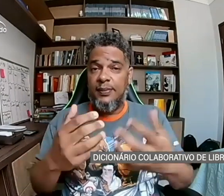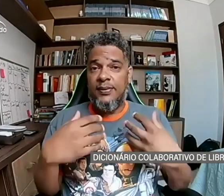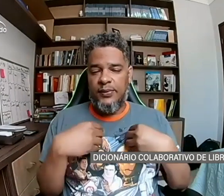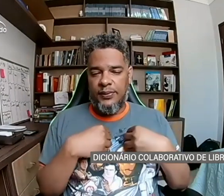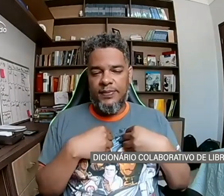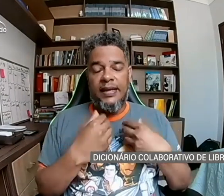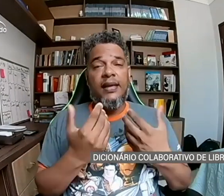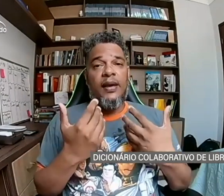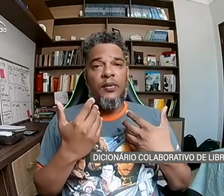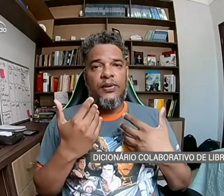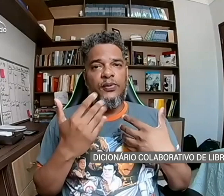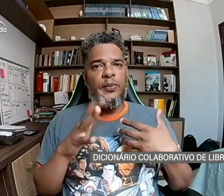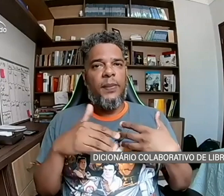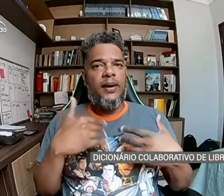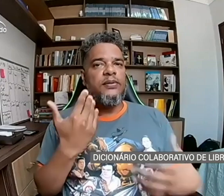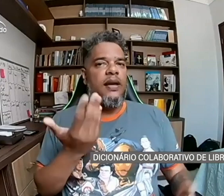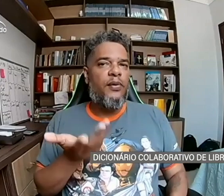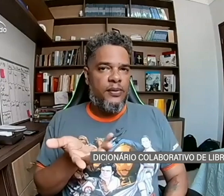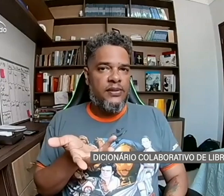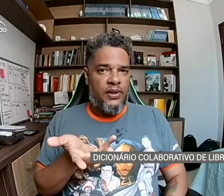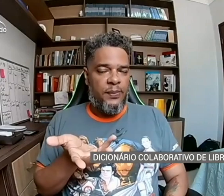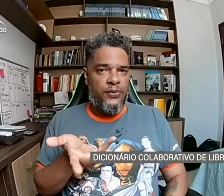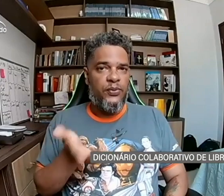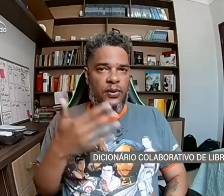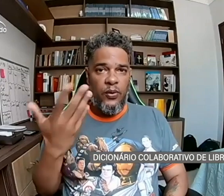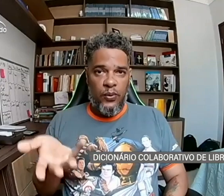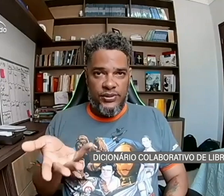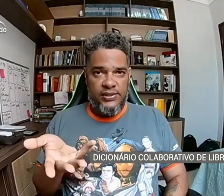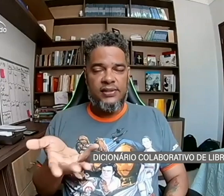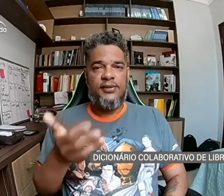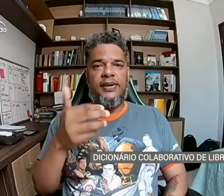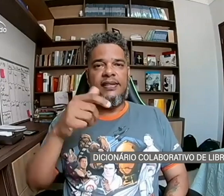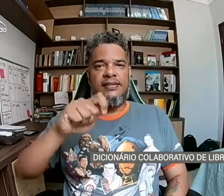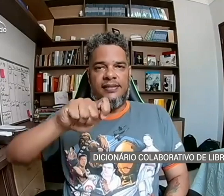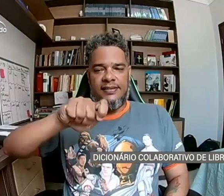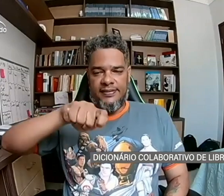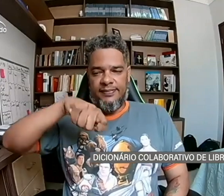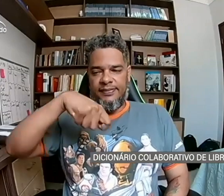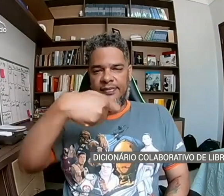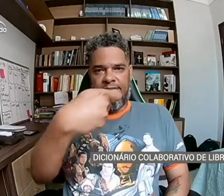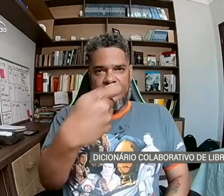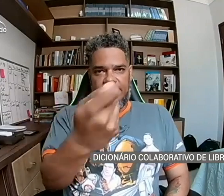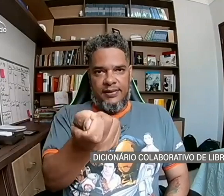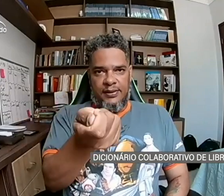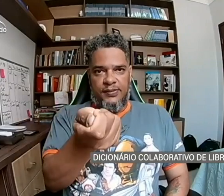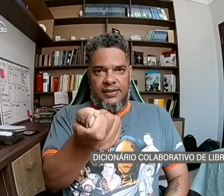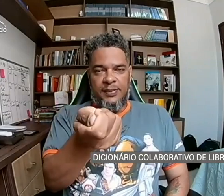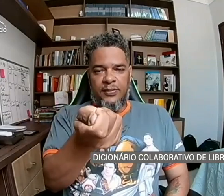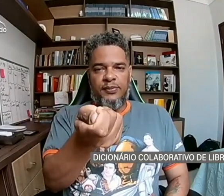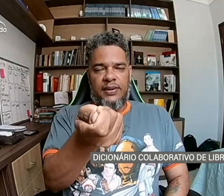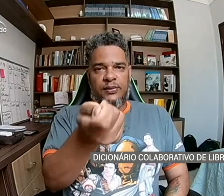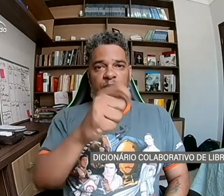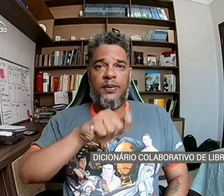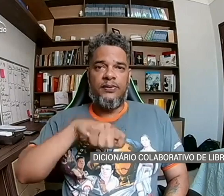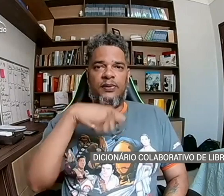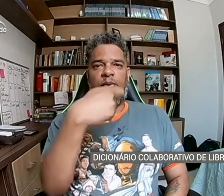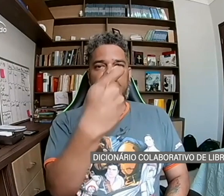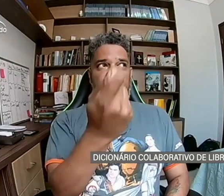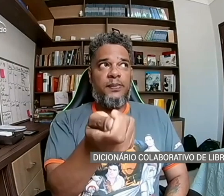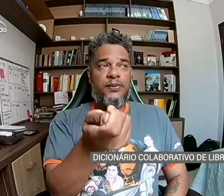que sou eu. Quando eu vou perguntar qual é o sinal da pessoa, hoje, se faz assim, certo? Se faz esse movimento. Eu estou perguntando qual é sinal da pessoa.